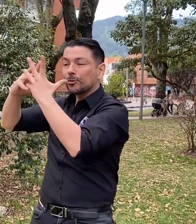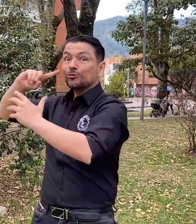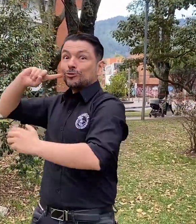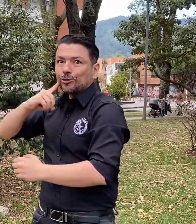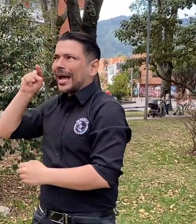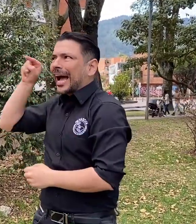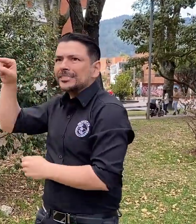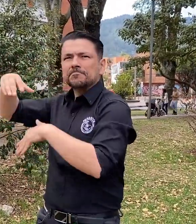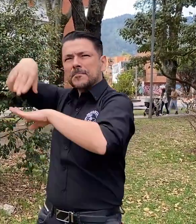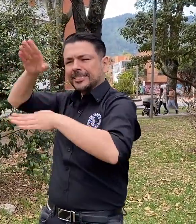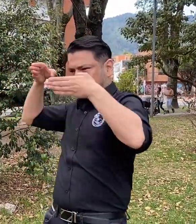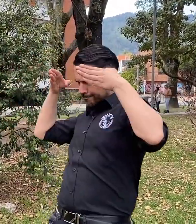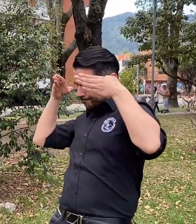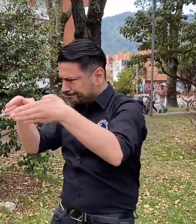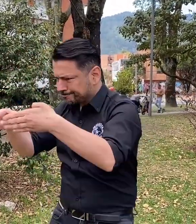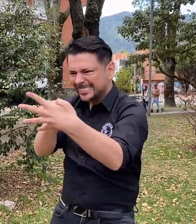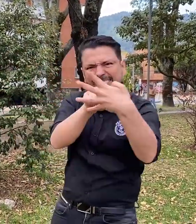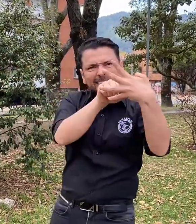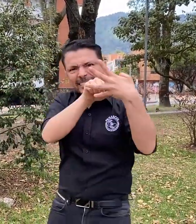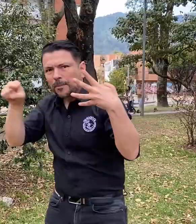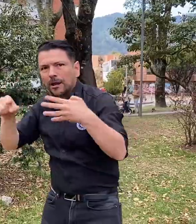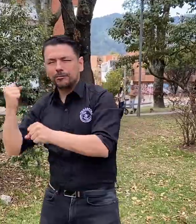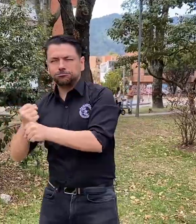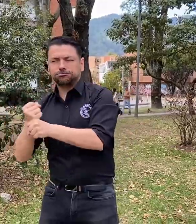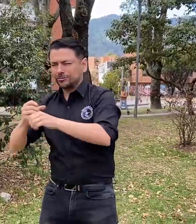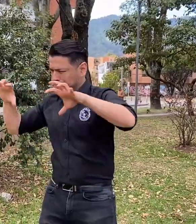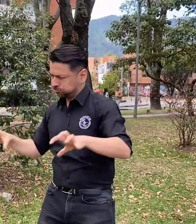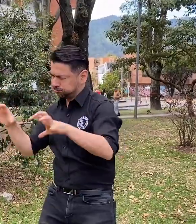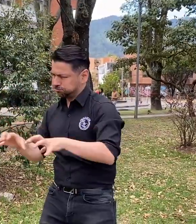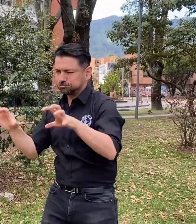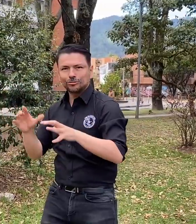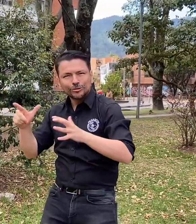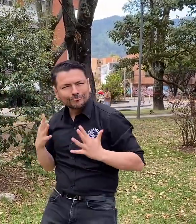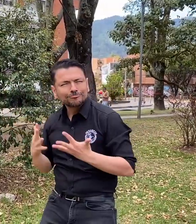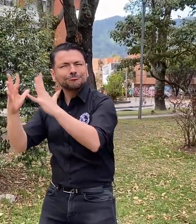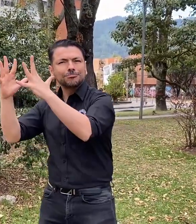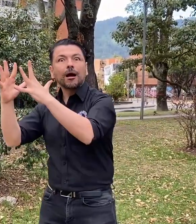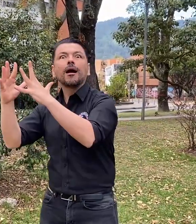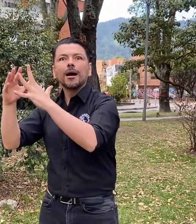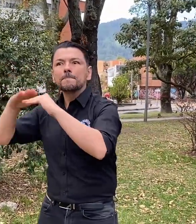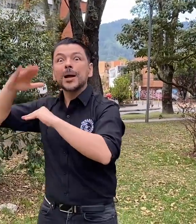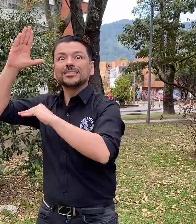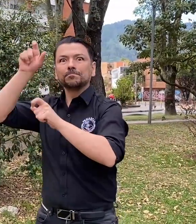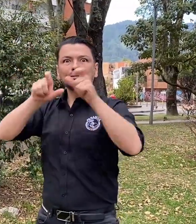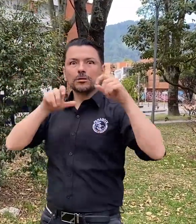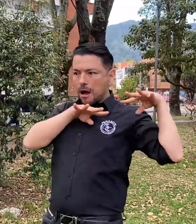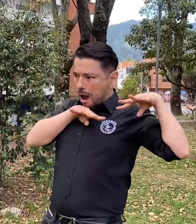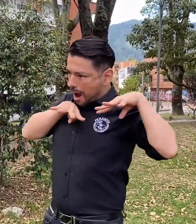Así como la WFD focaliza sus actividades y trabajos durante esta semana para tener una mayor